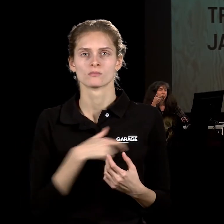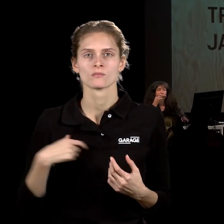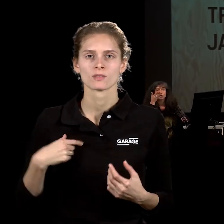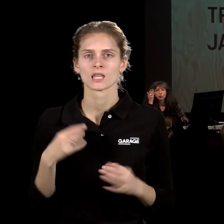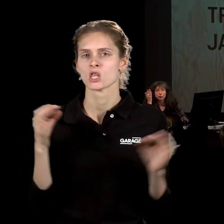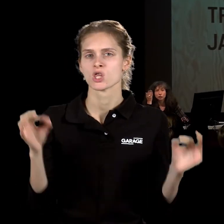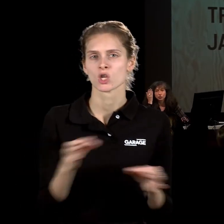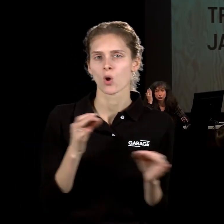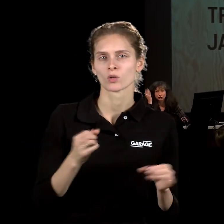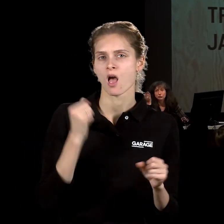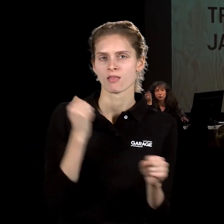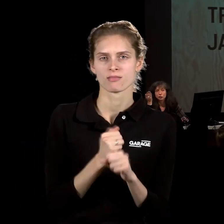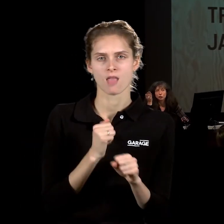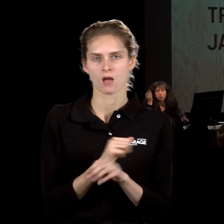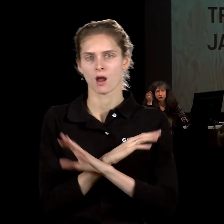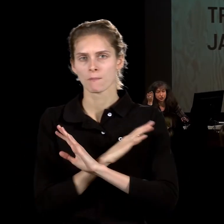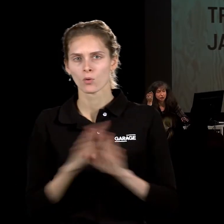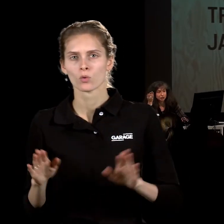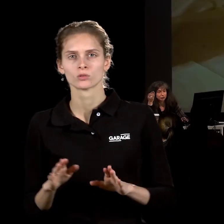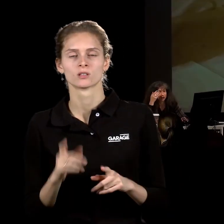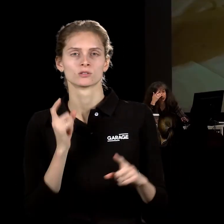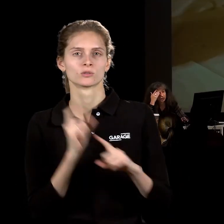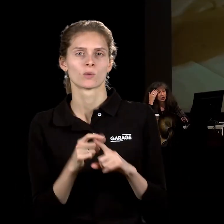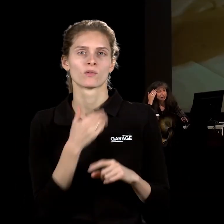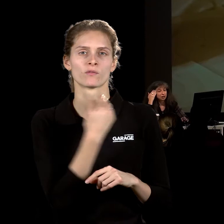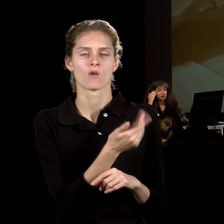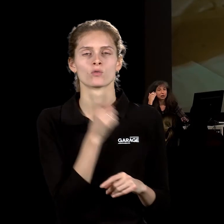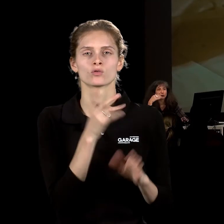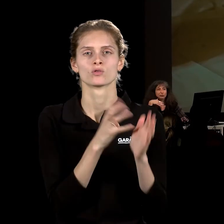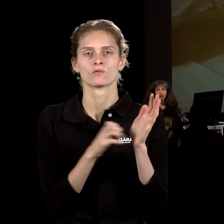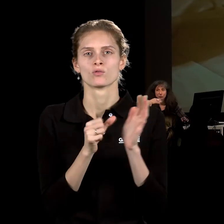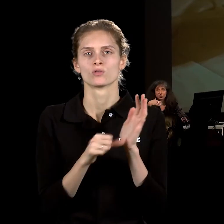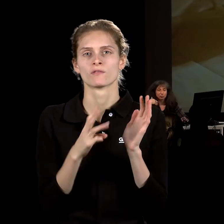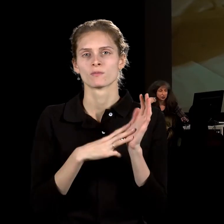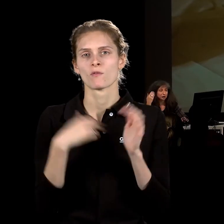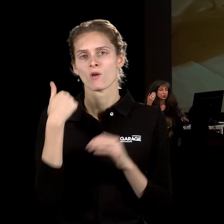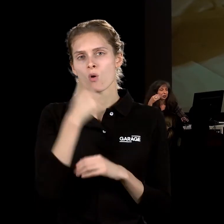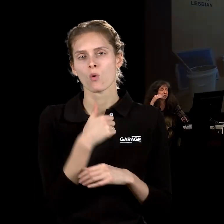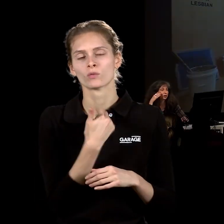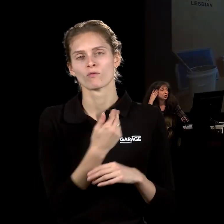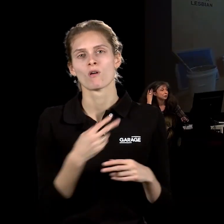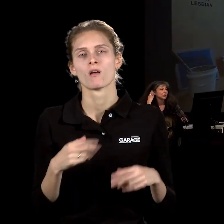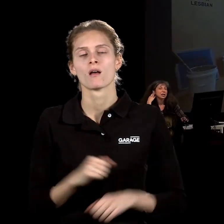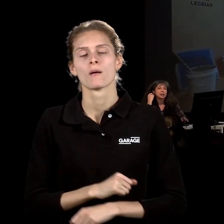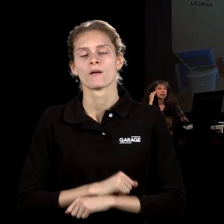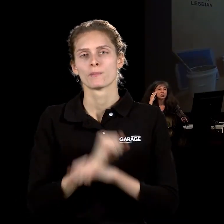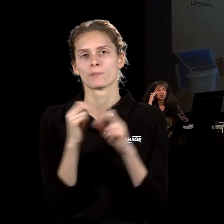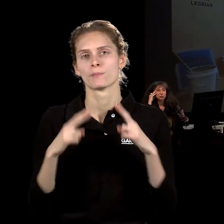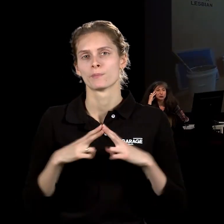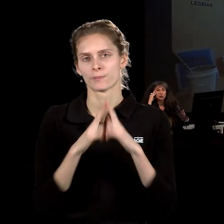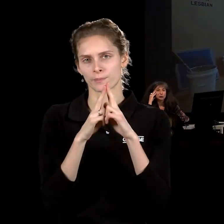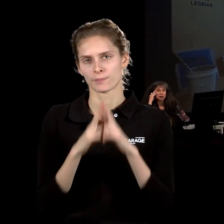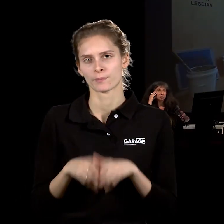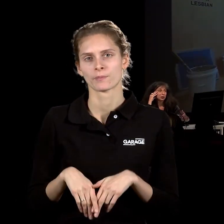работайте. Это слоган 68-го года Парижской революции со всякими там политическими месседжами. И